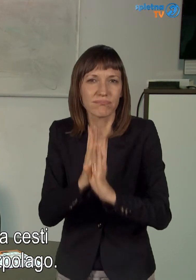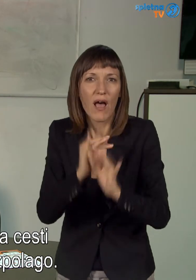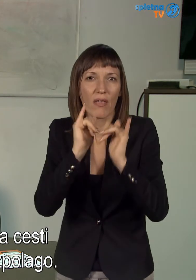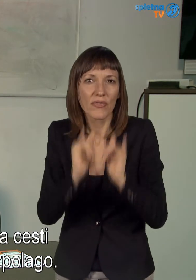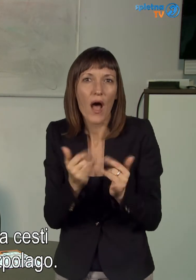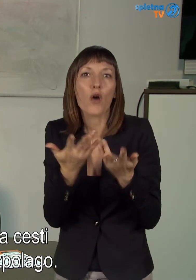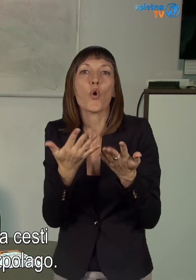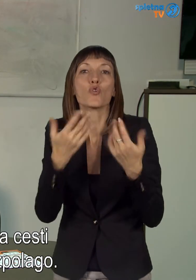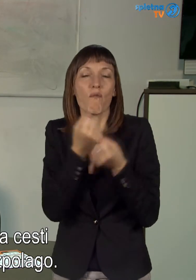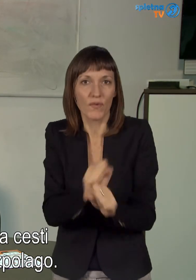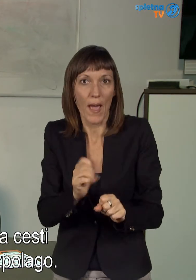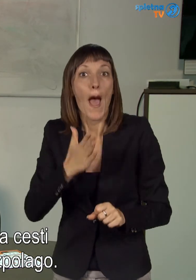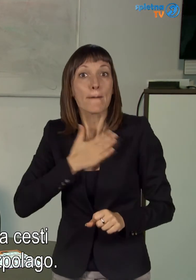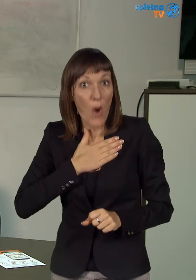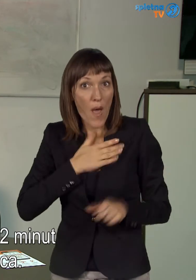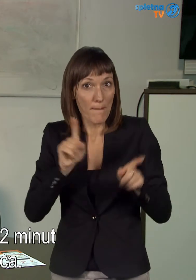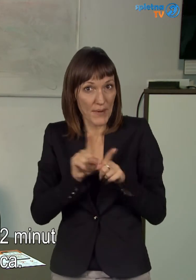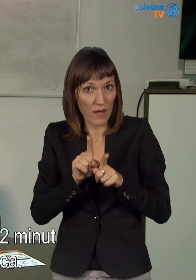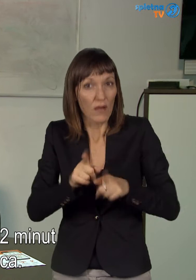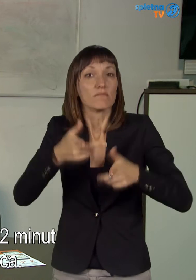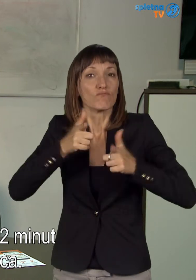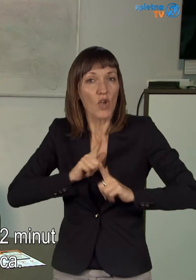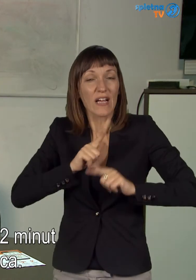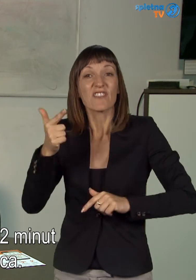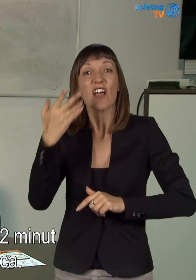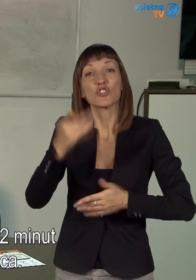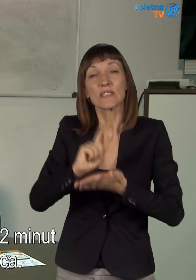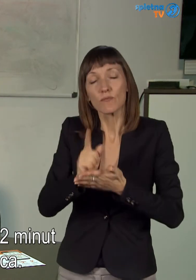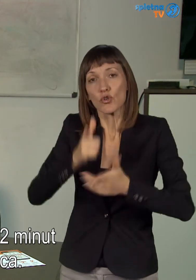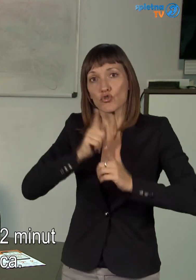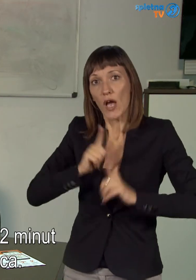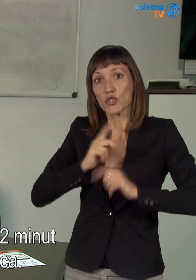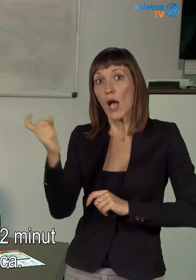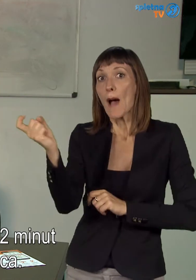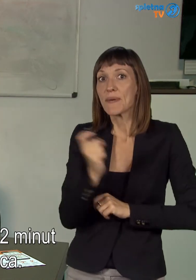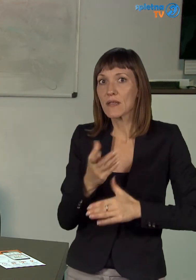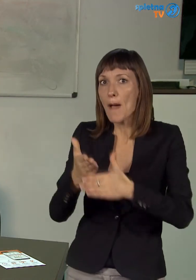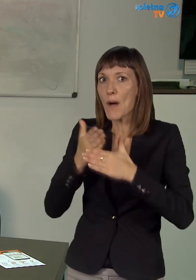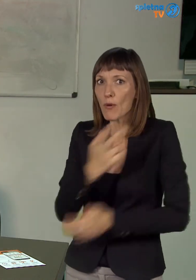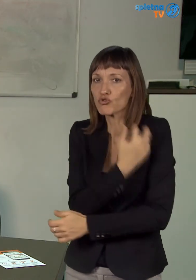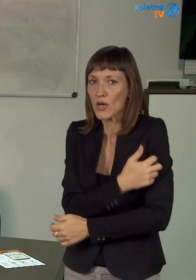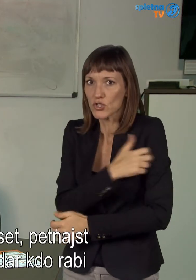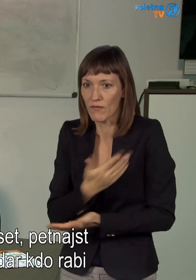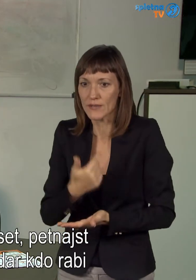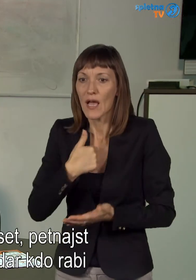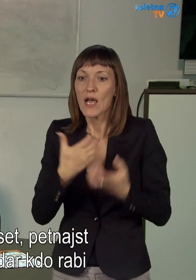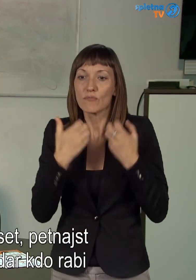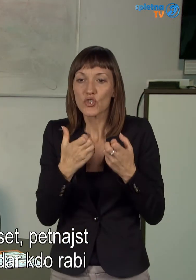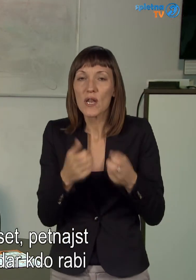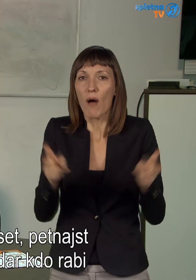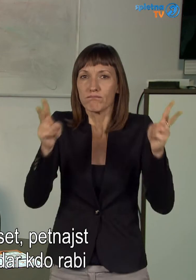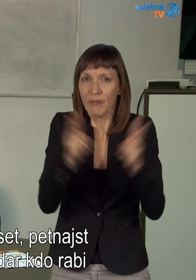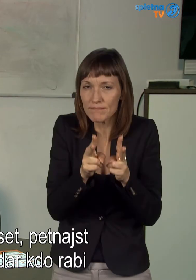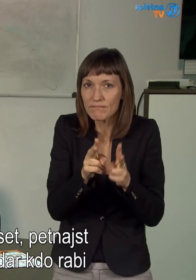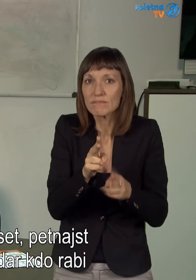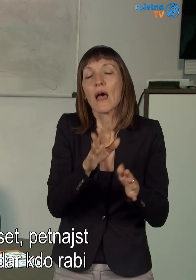na razpolago. Pri mojem obratu sva 42 minut čekala reševalca. No, in hočemo to